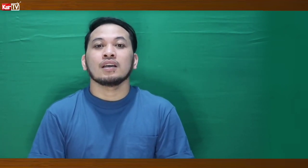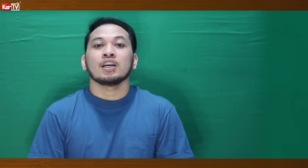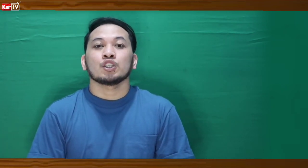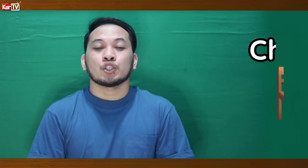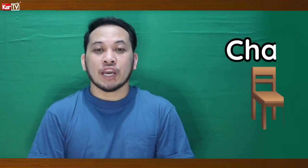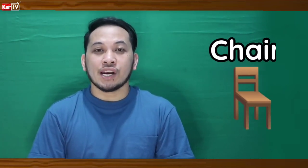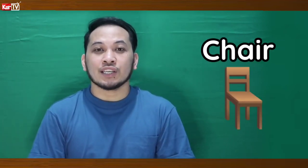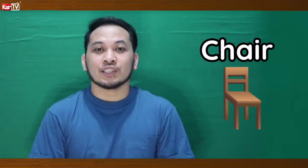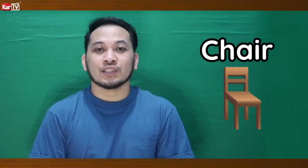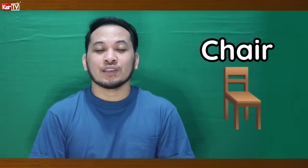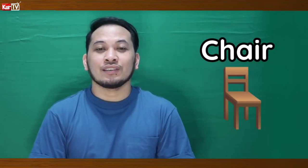Chairs